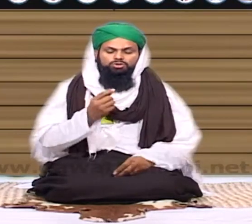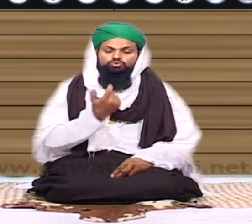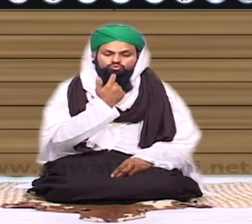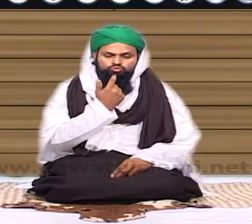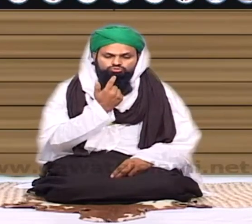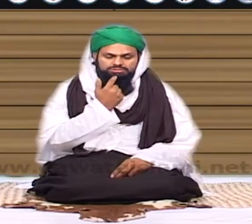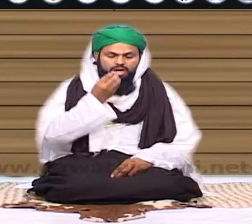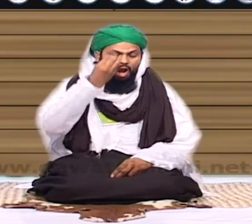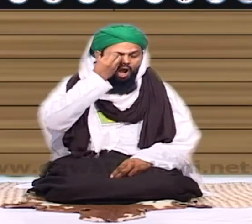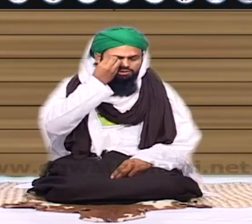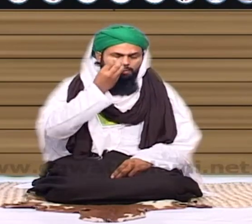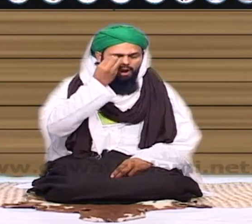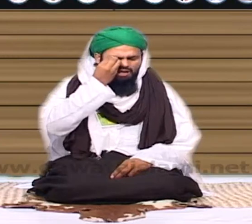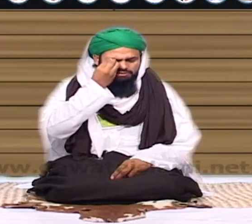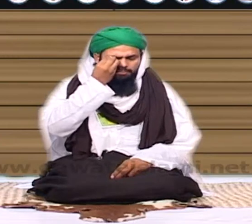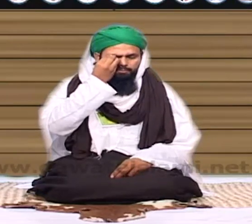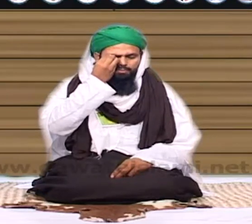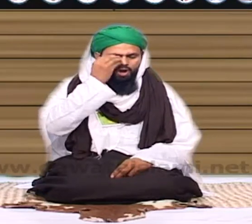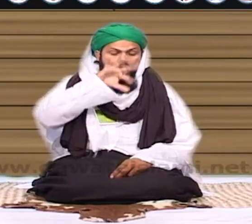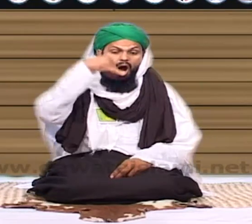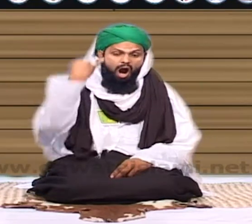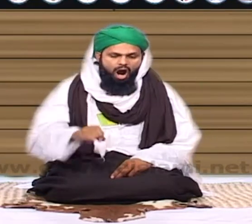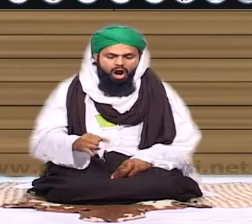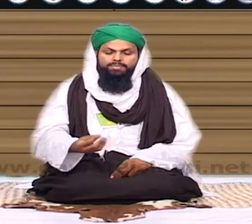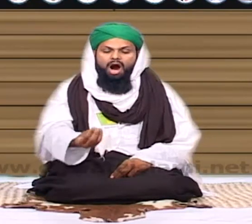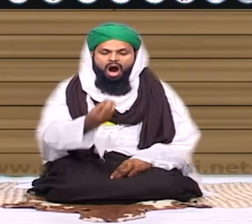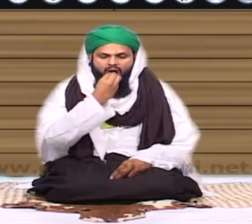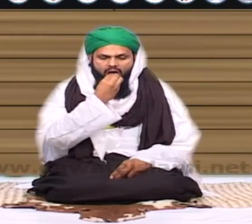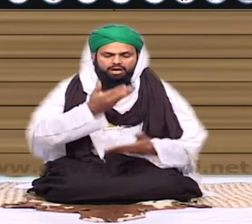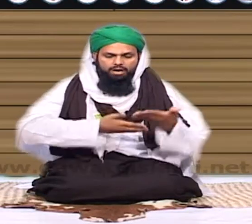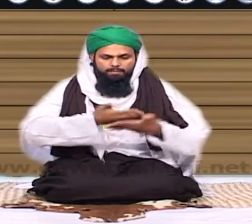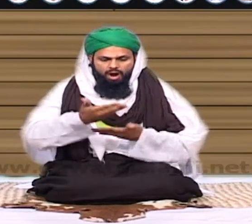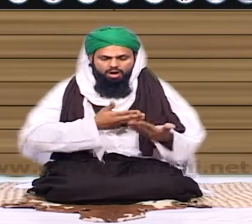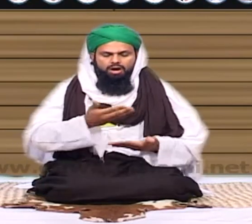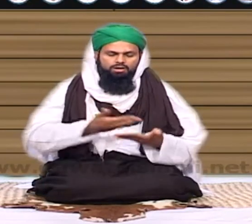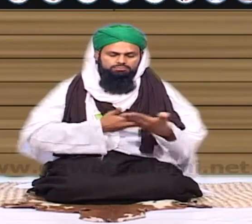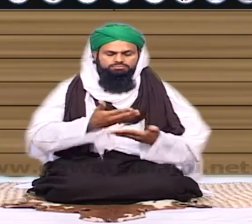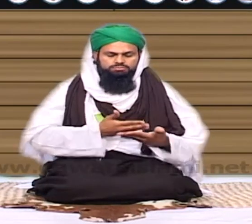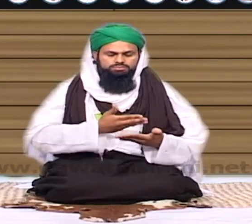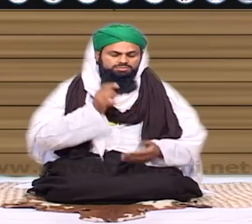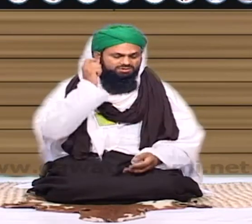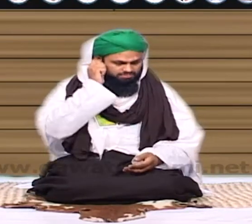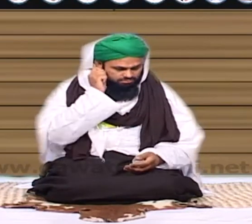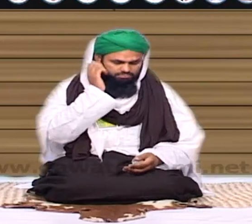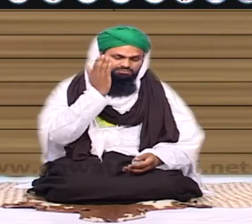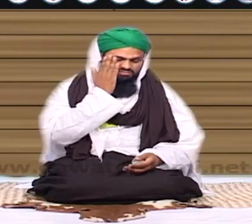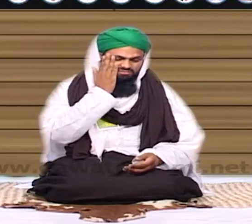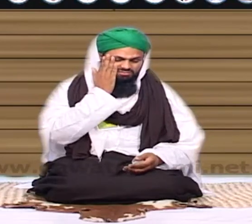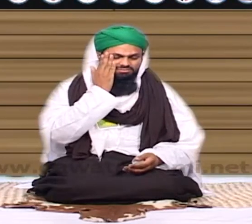جھوٹی قسمیں کھانے والے اور رزتِ حرام کمانے والے کا حال تھا اور